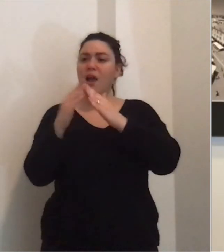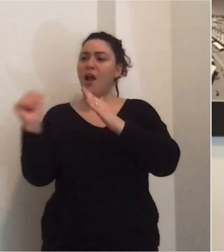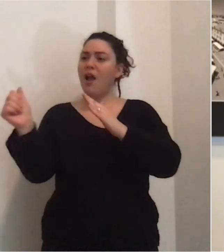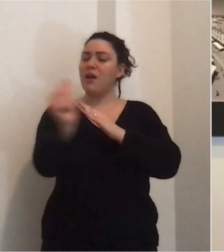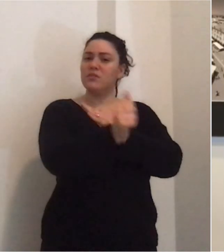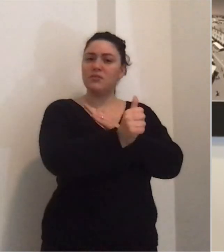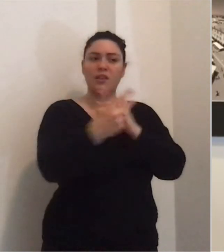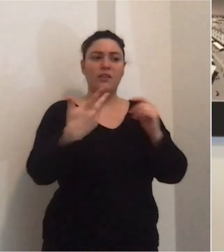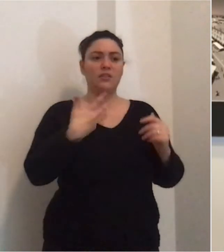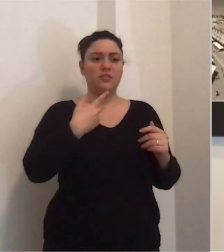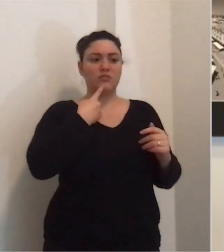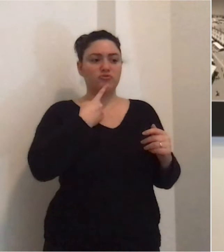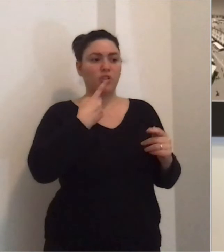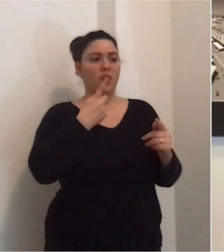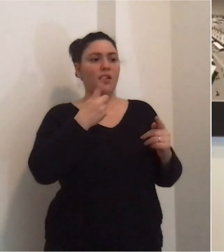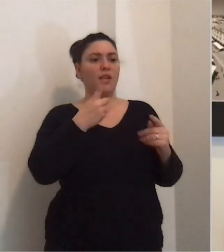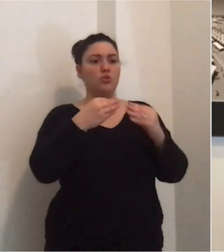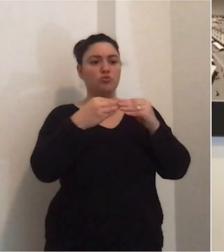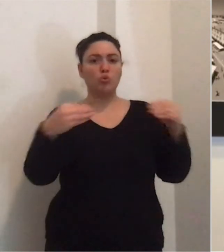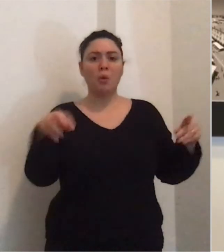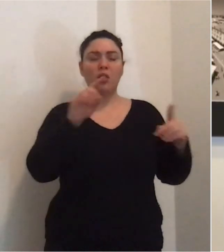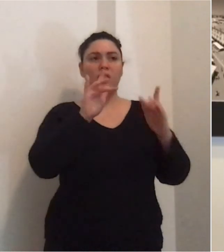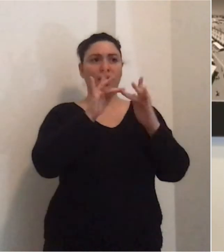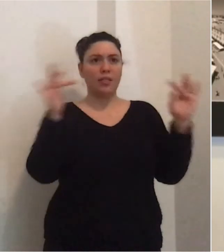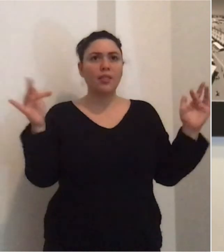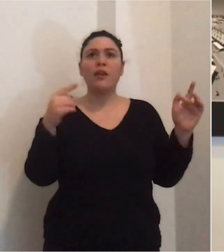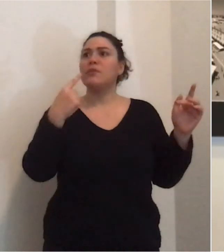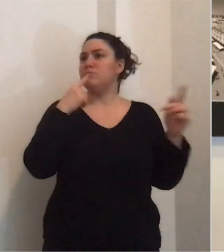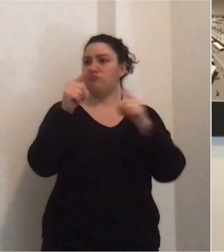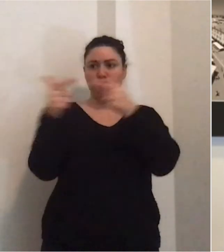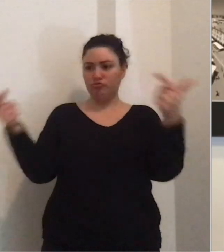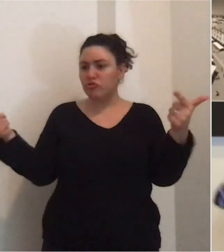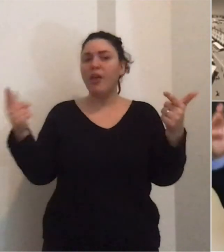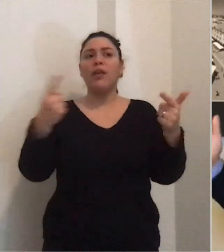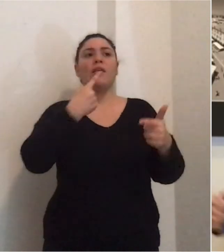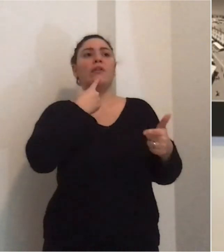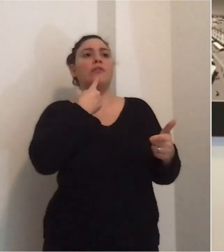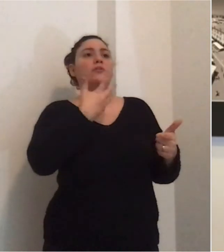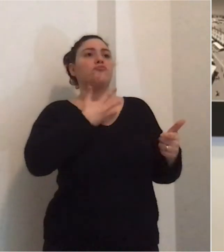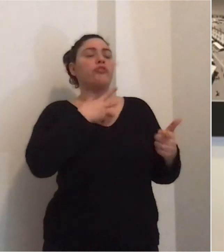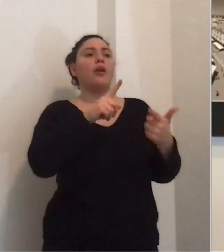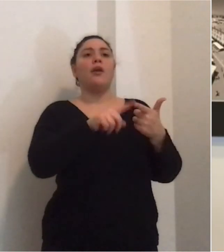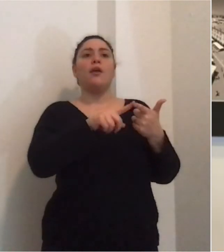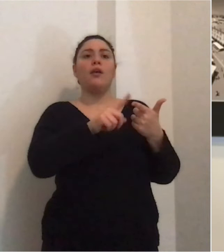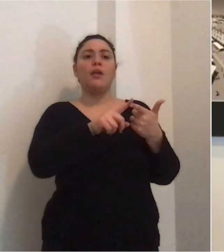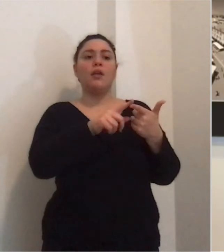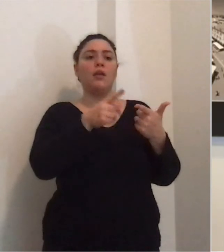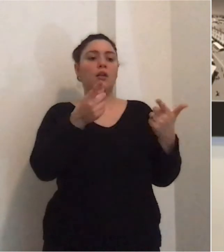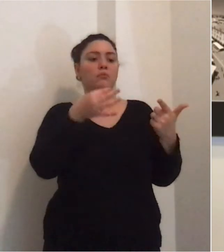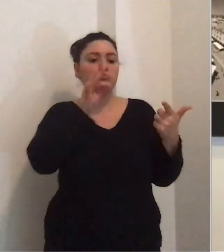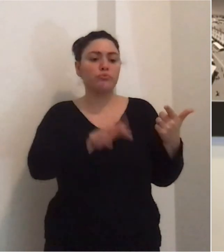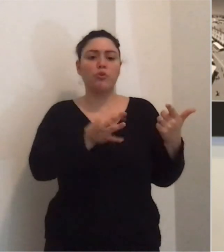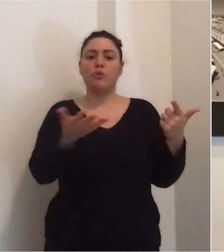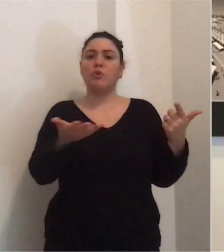sono dentro alle case chi ha l'accesso appunto agli strumenti della rete chi non ha accesso a queste chi ha accesso